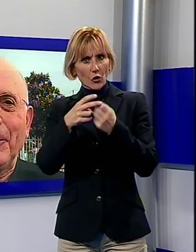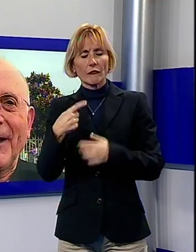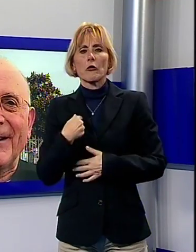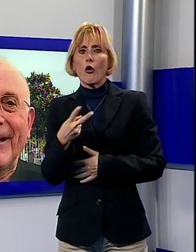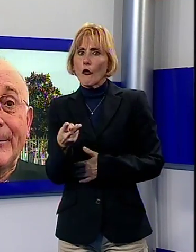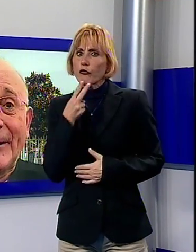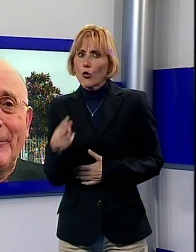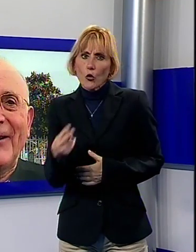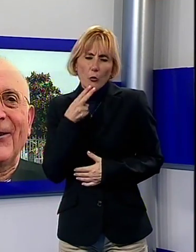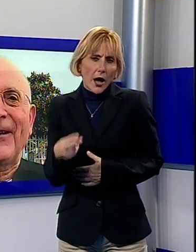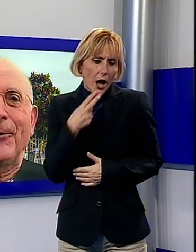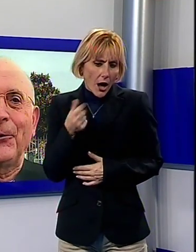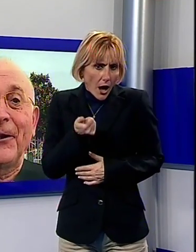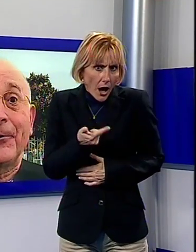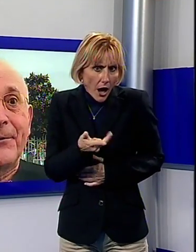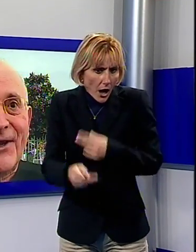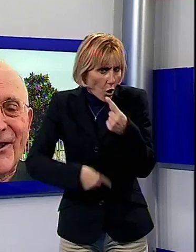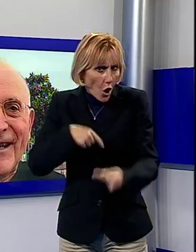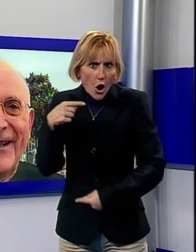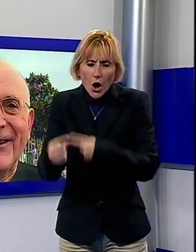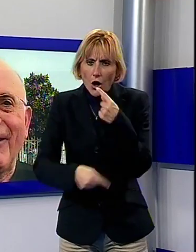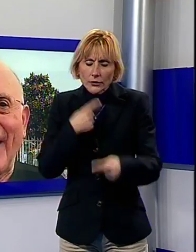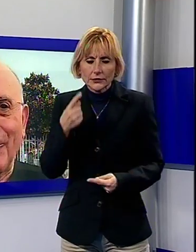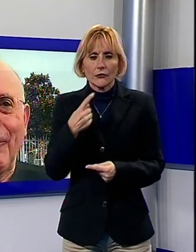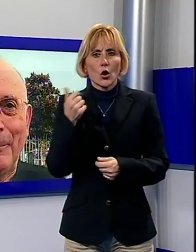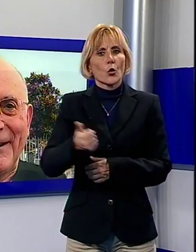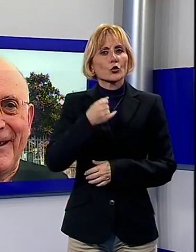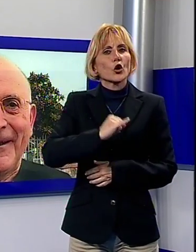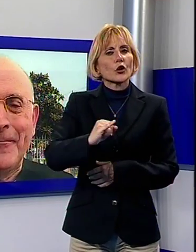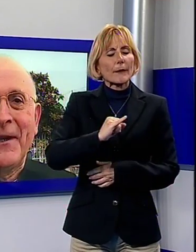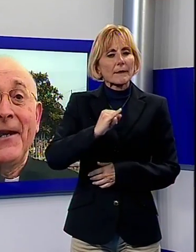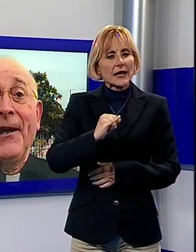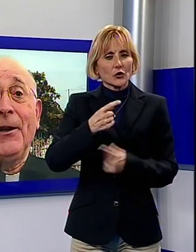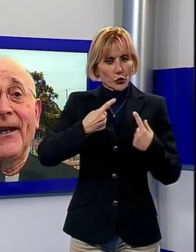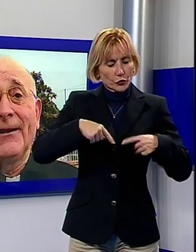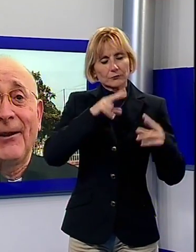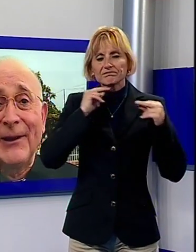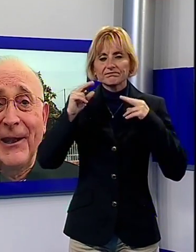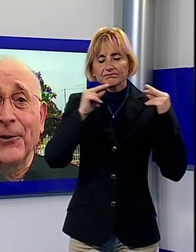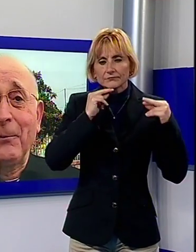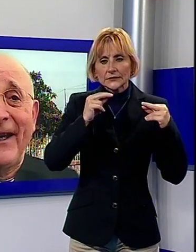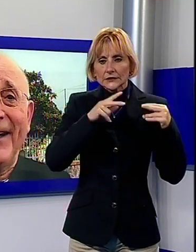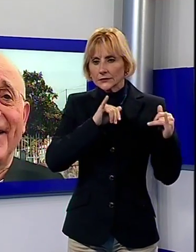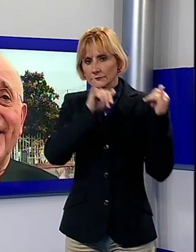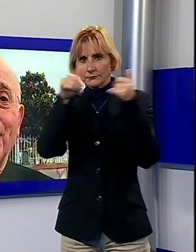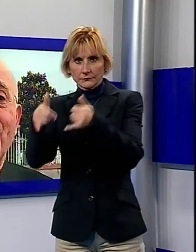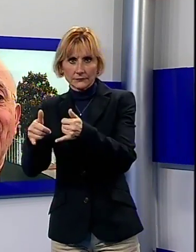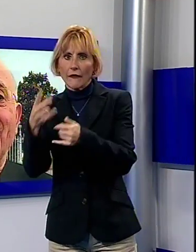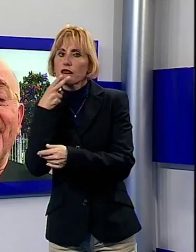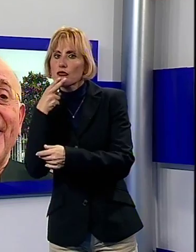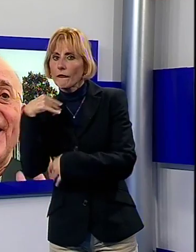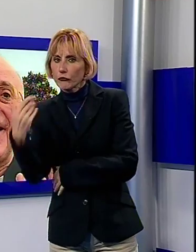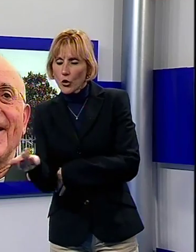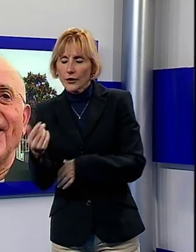Dopo un'oretta, un'ora e mezzo che siamo in riunione comincia ad agitarsi e va a fare la sua fumatina. E allora va a finire in ospedale, la sua